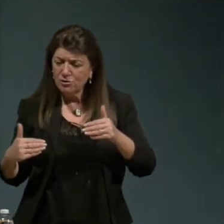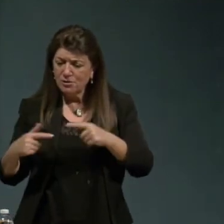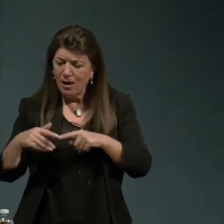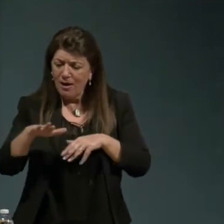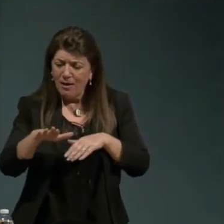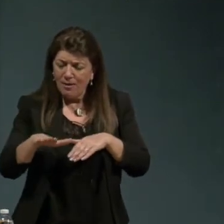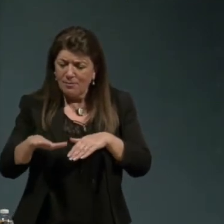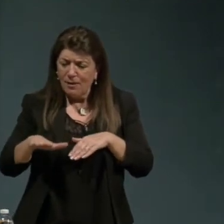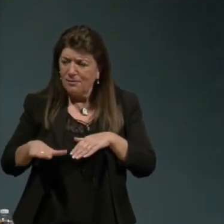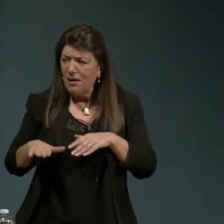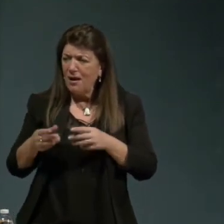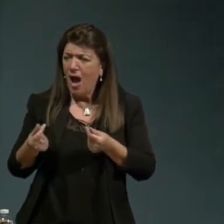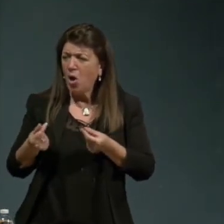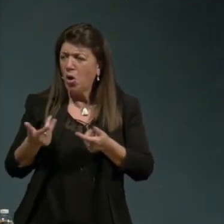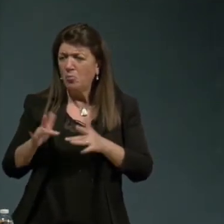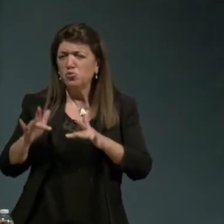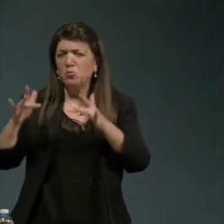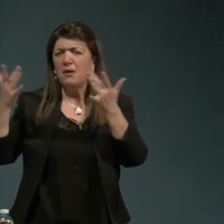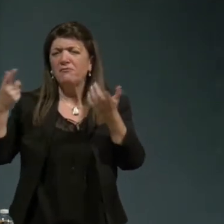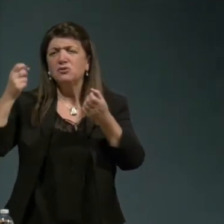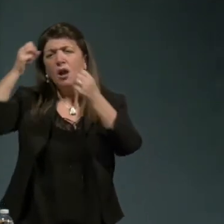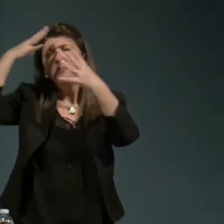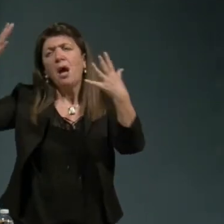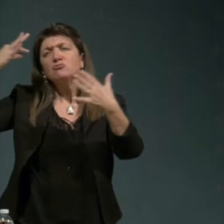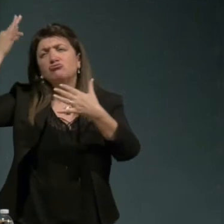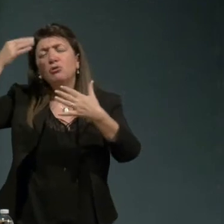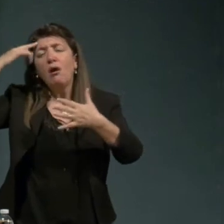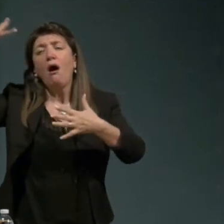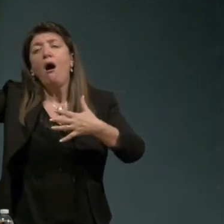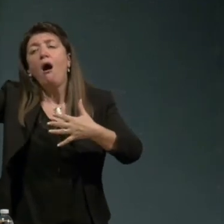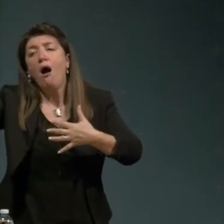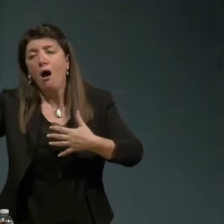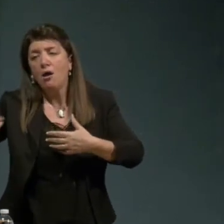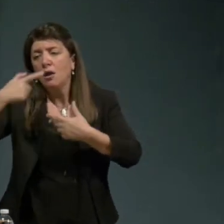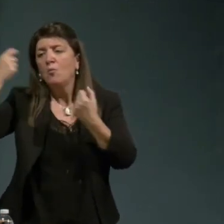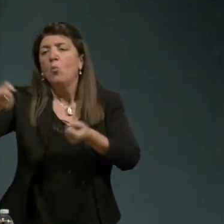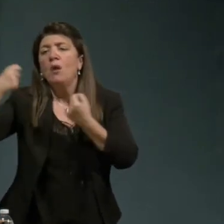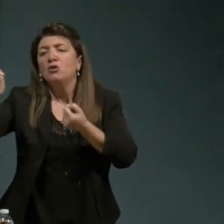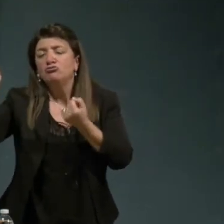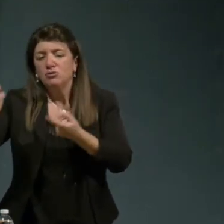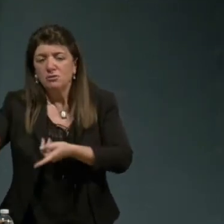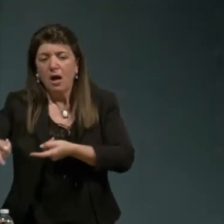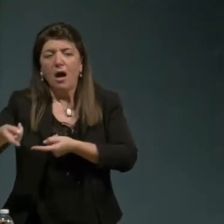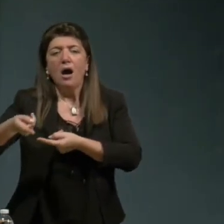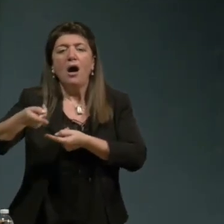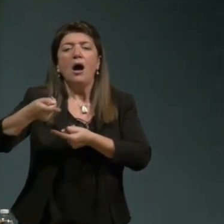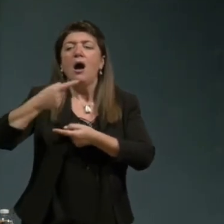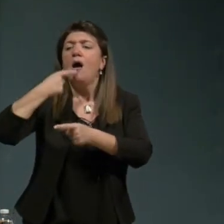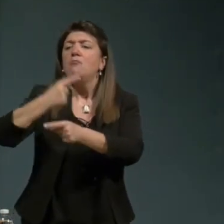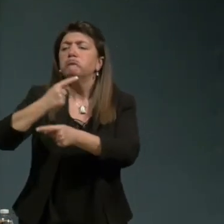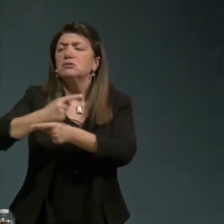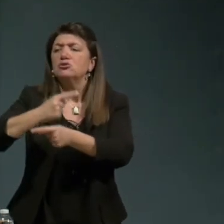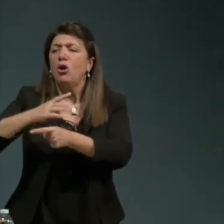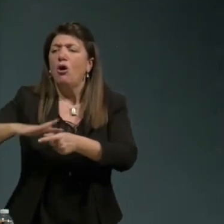superficiali mitologiche immaginarie dove la pubblicità non ha fatto quasi un bisogno